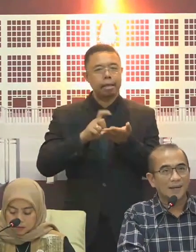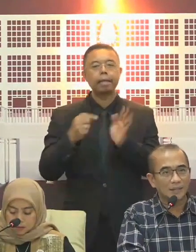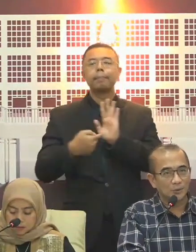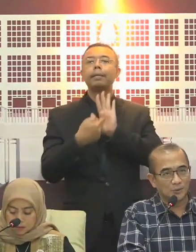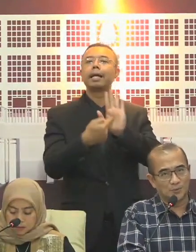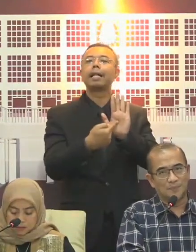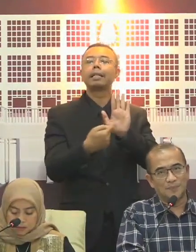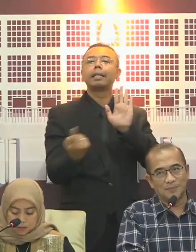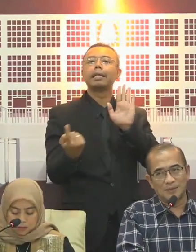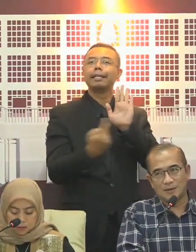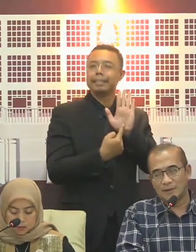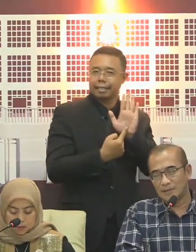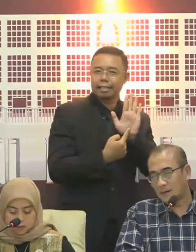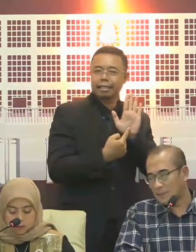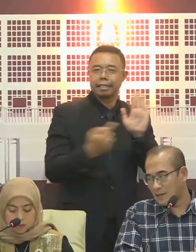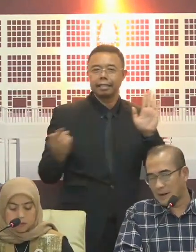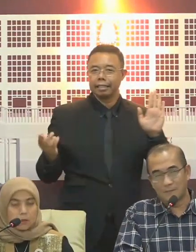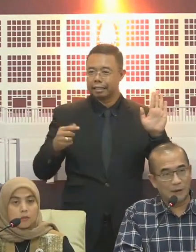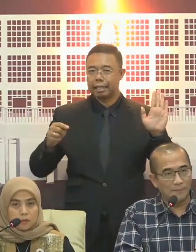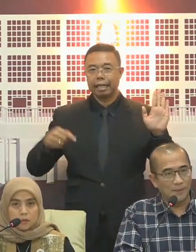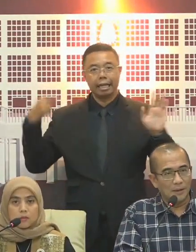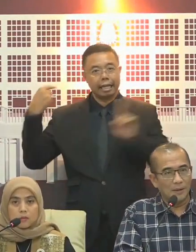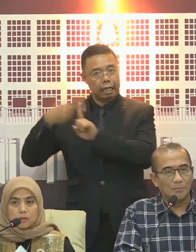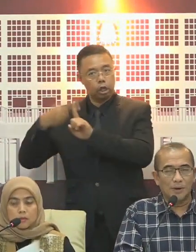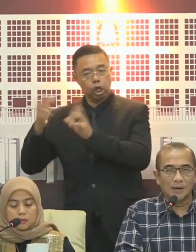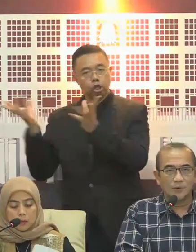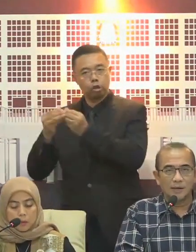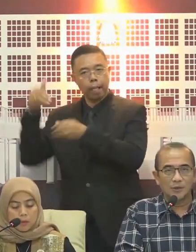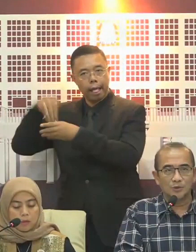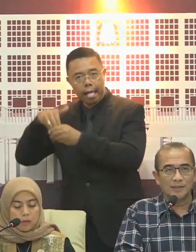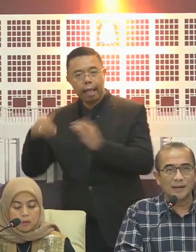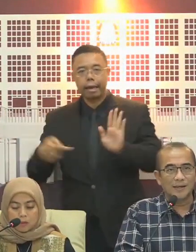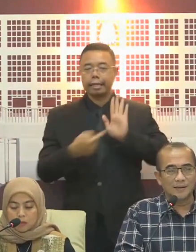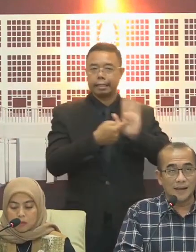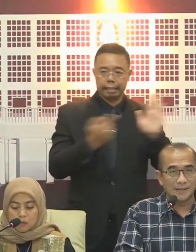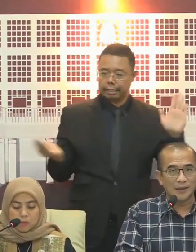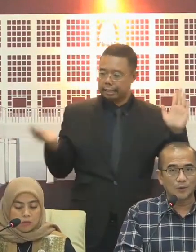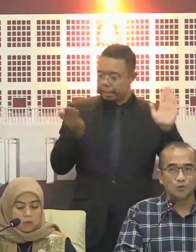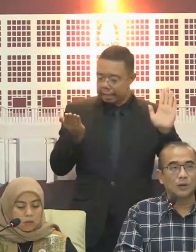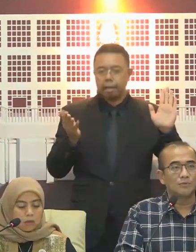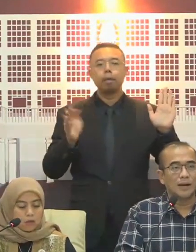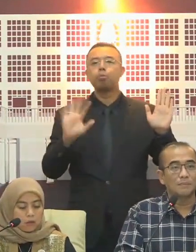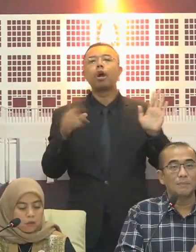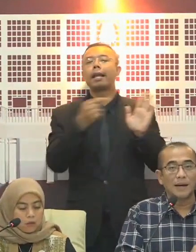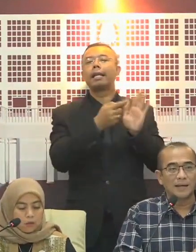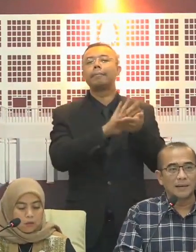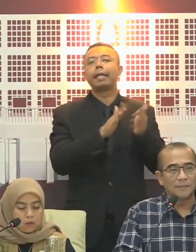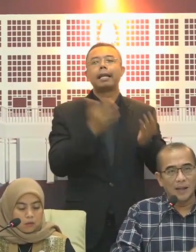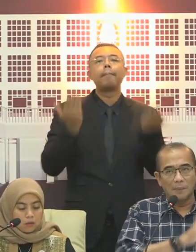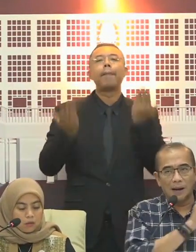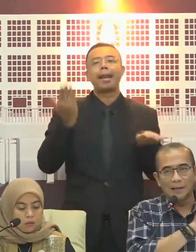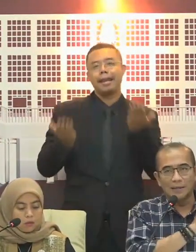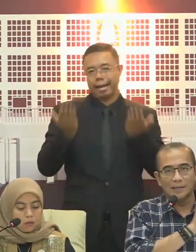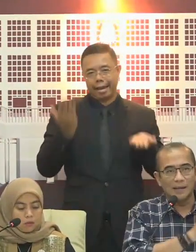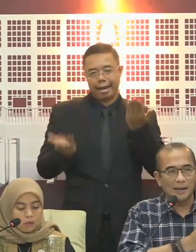ditayangkan itu, yang si rekap web, bukan kemudian itu jadikan dasar atau rujukan, bukan pembanding.